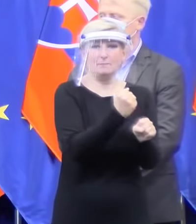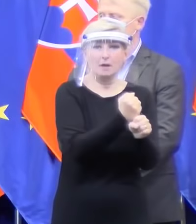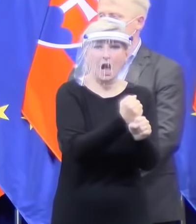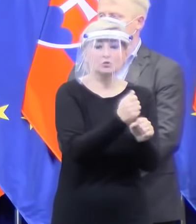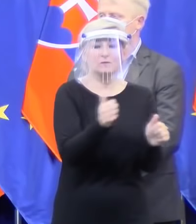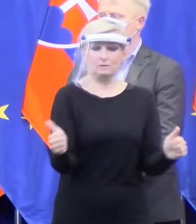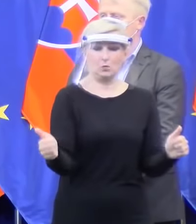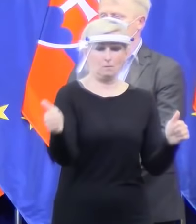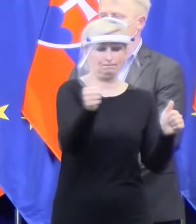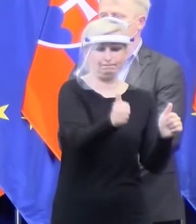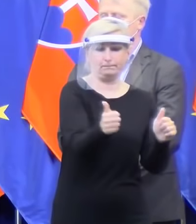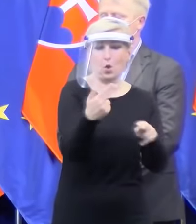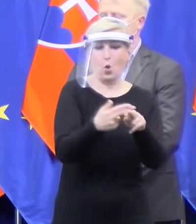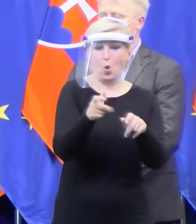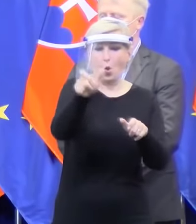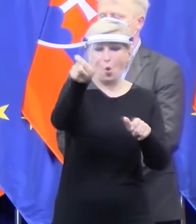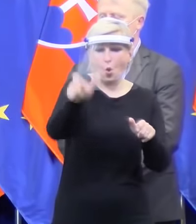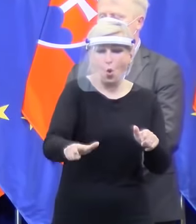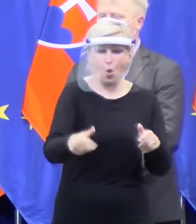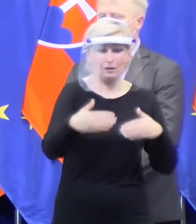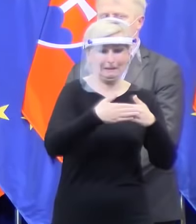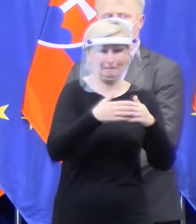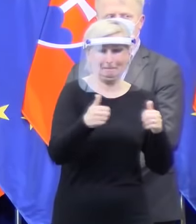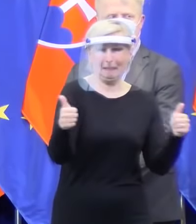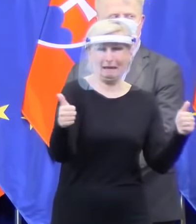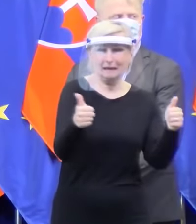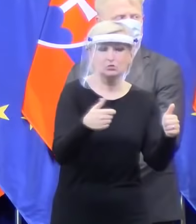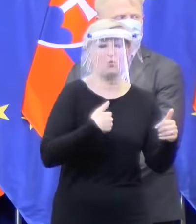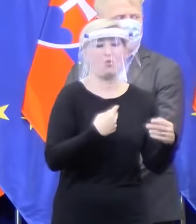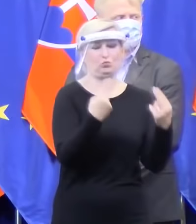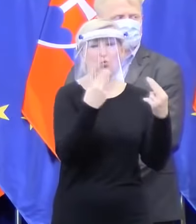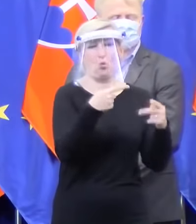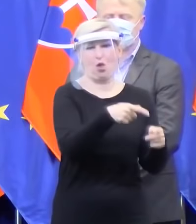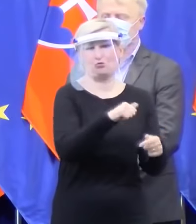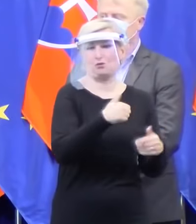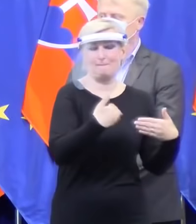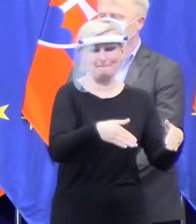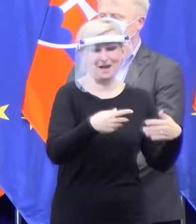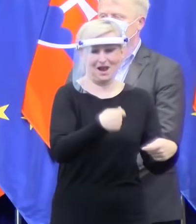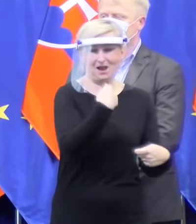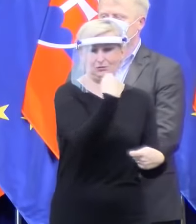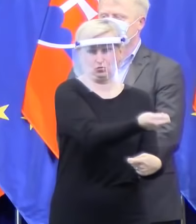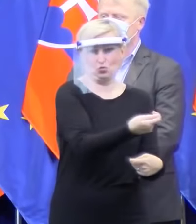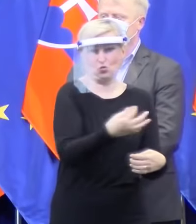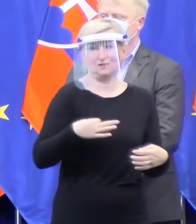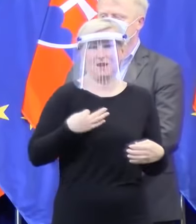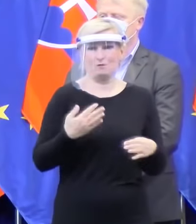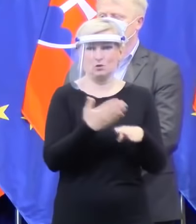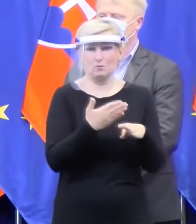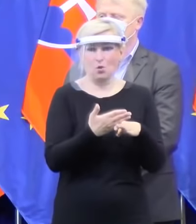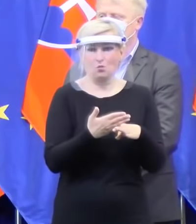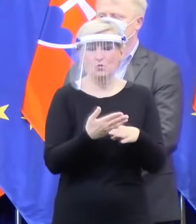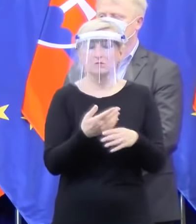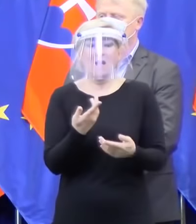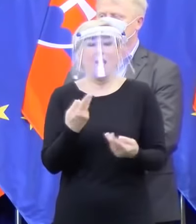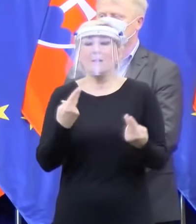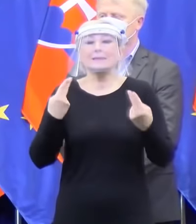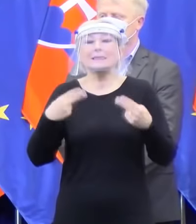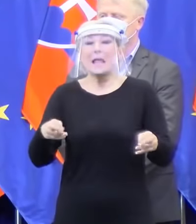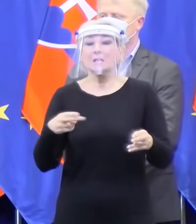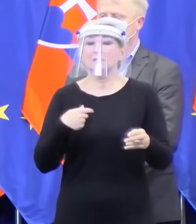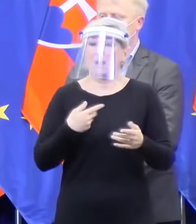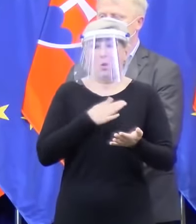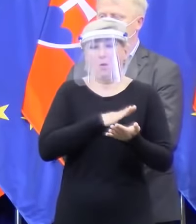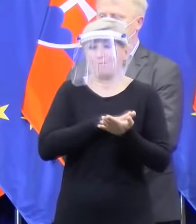permanentne, sú mu blízko. A tak, aby sme nemrhali tými zdravotnými pomockami, zase tak, že minieme ich za týždeň a potom zase budeme sa